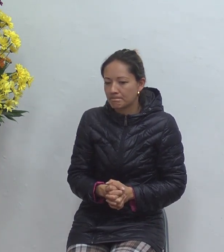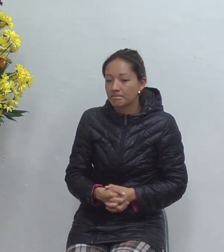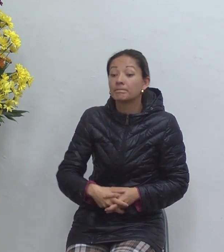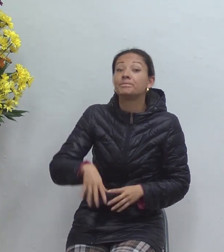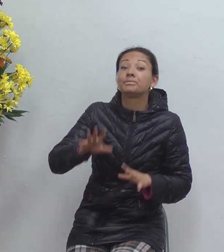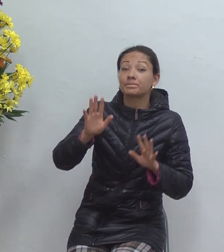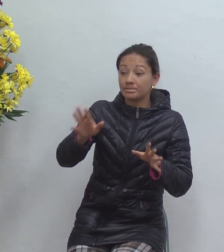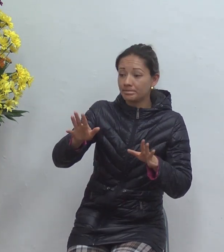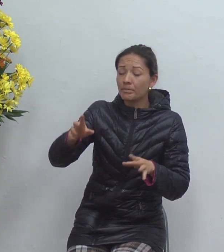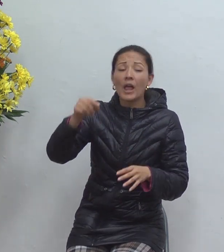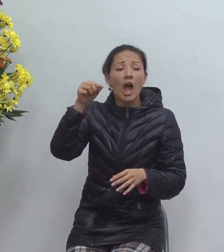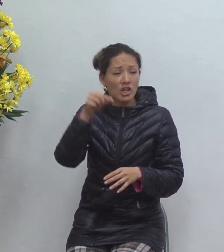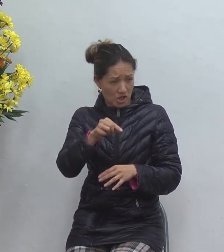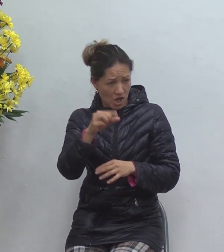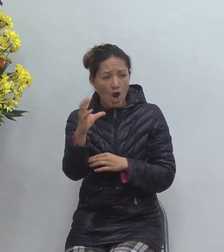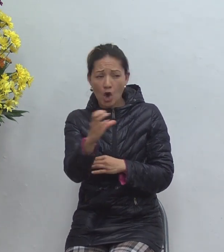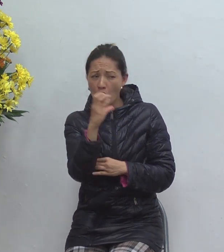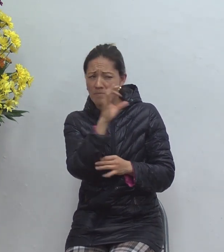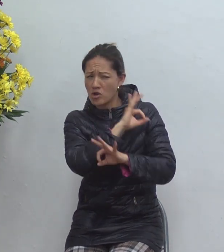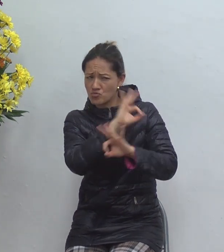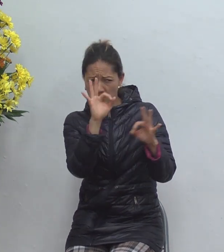ahí no ha habido guerra su merced